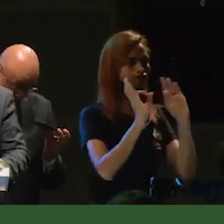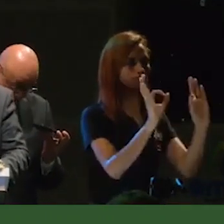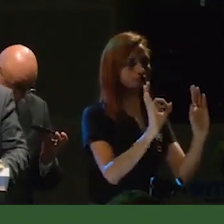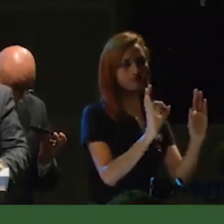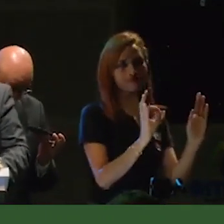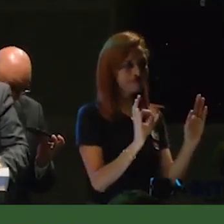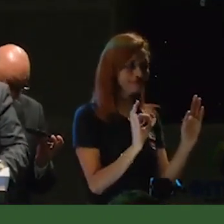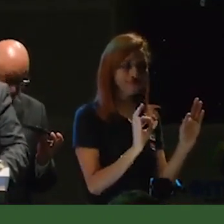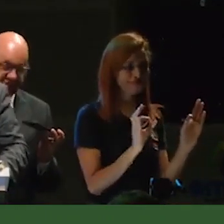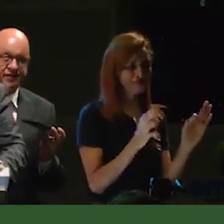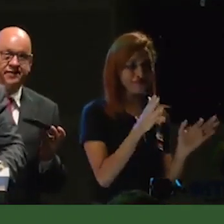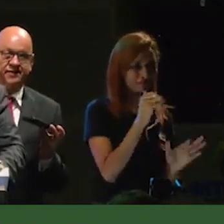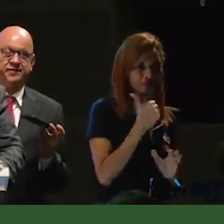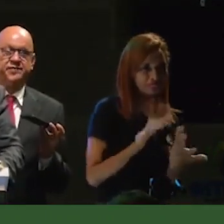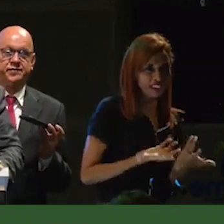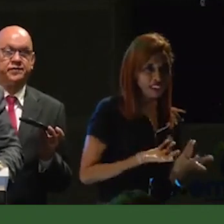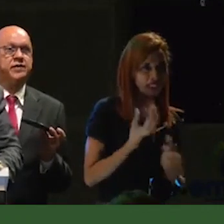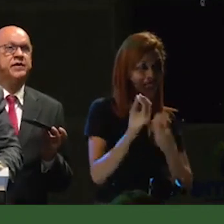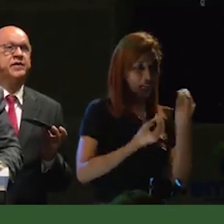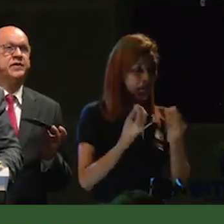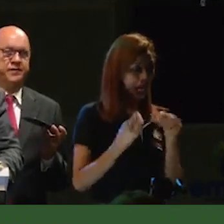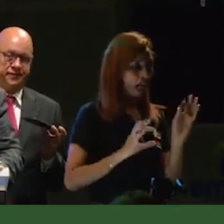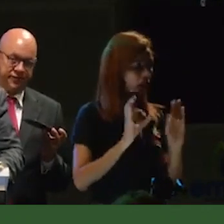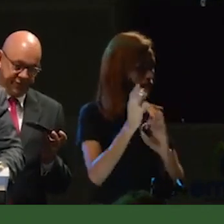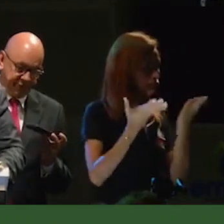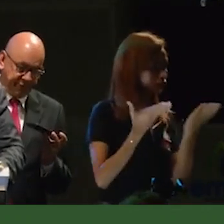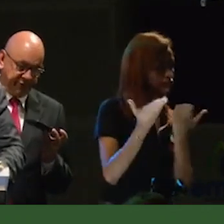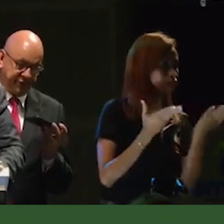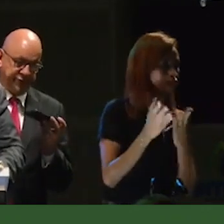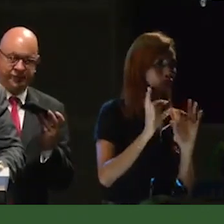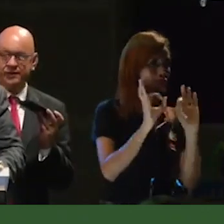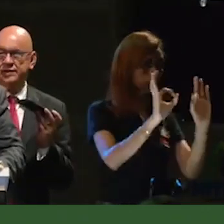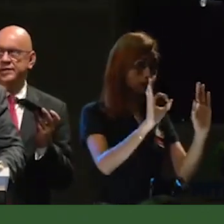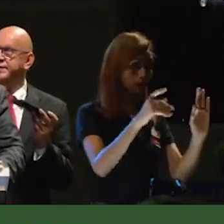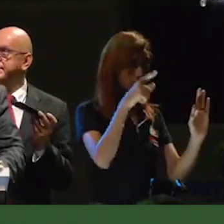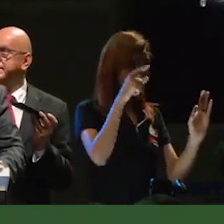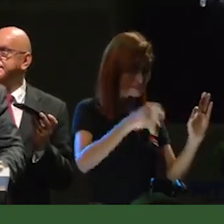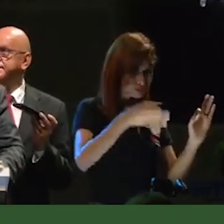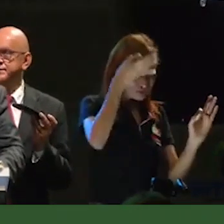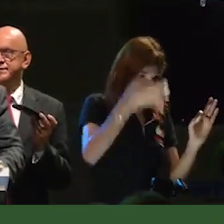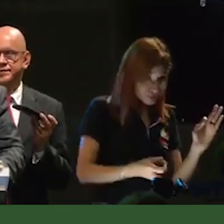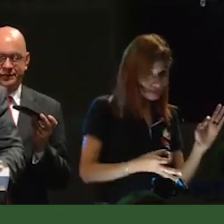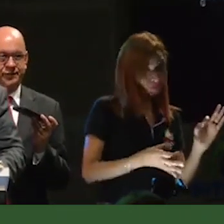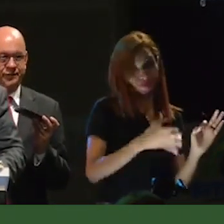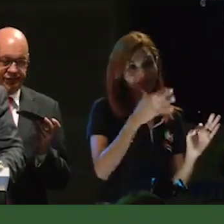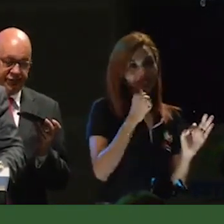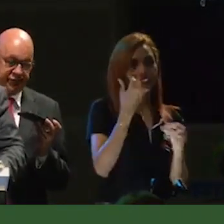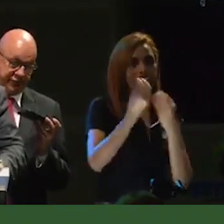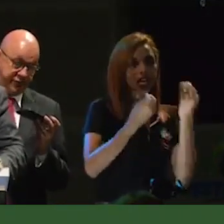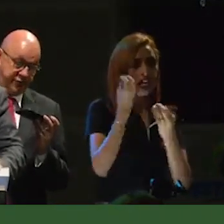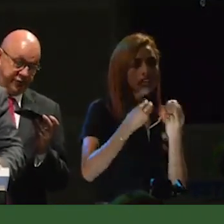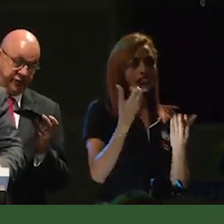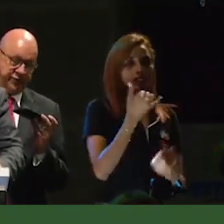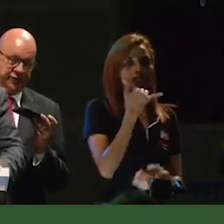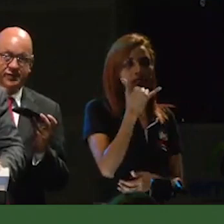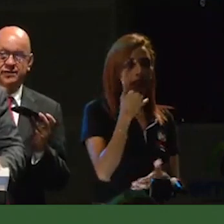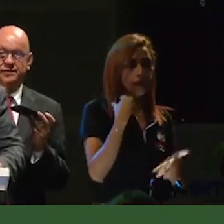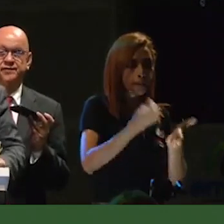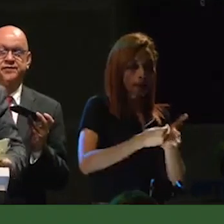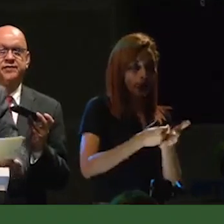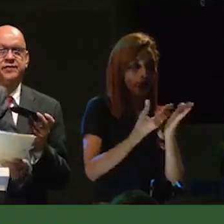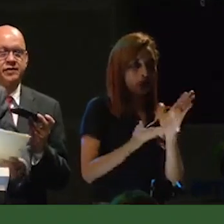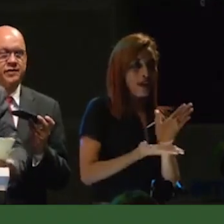población con los estándares de calidad que merecen nuestros calarqueños, acolitando el alza desmesurada de las tarifas